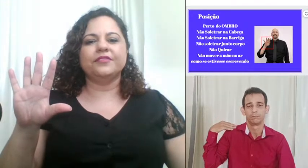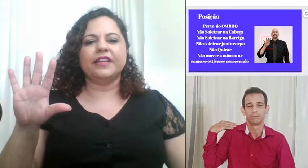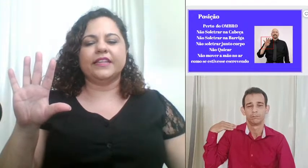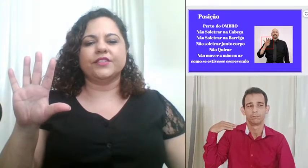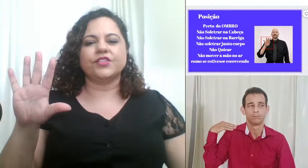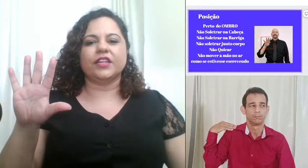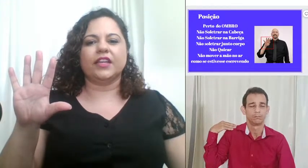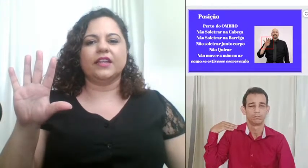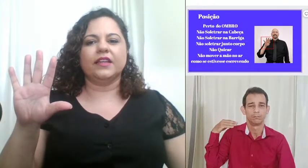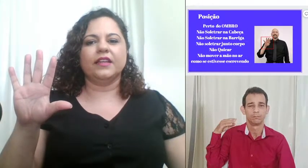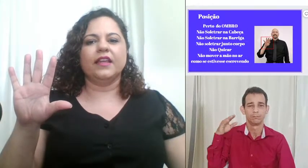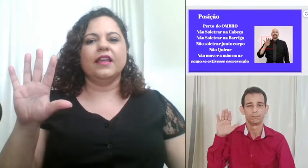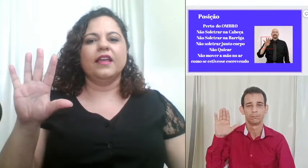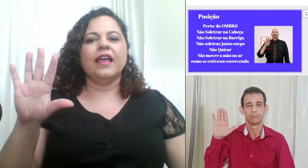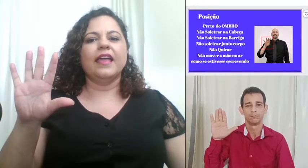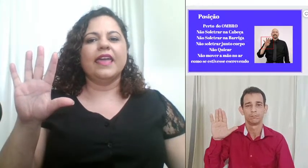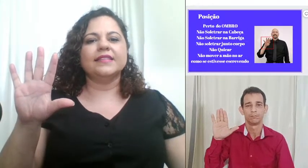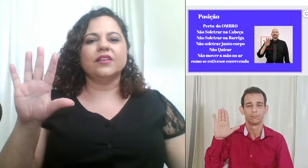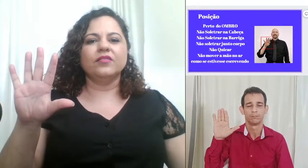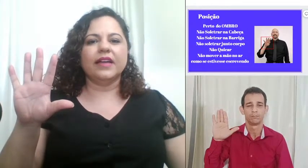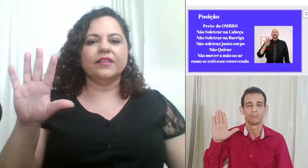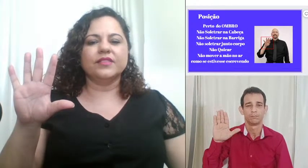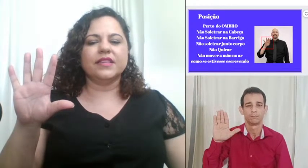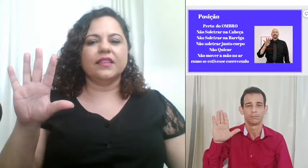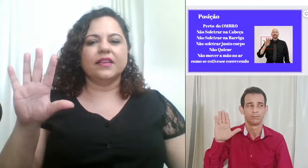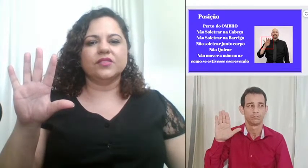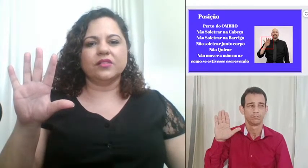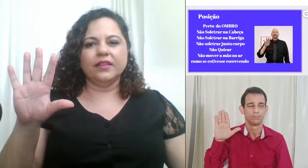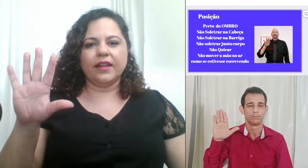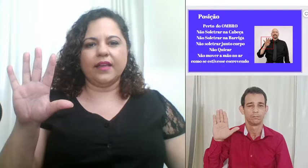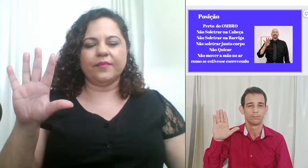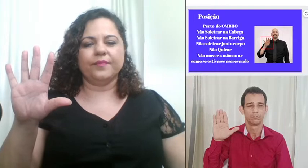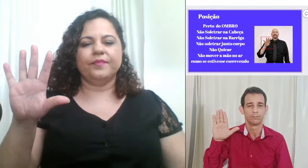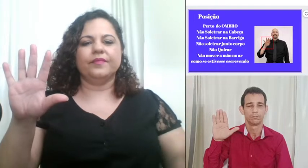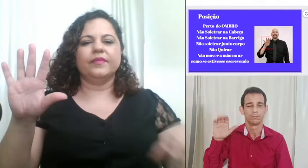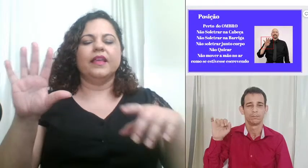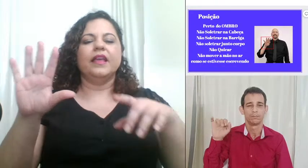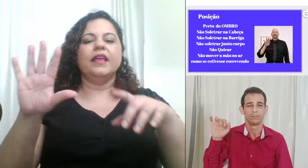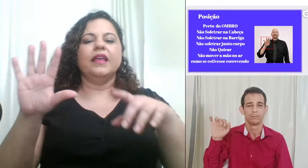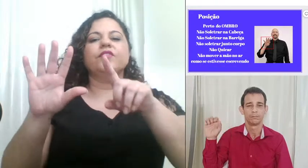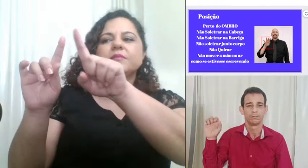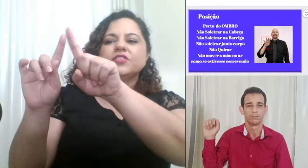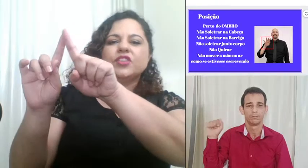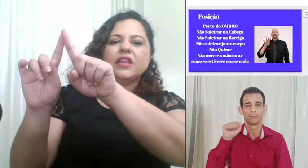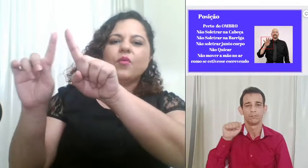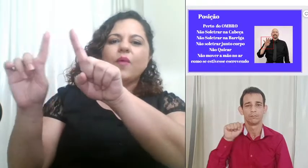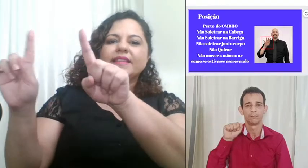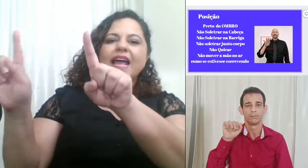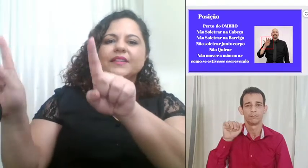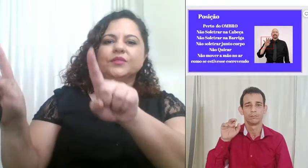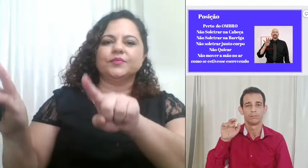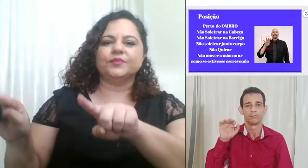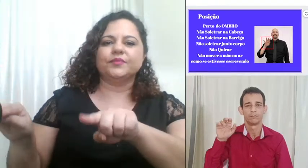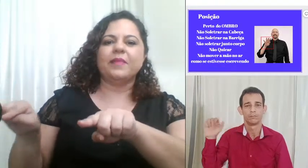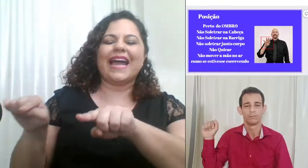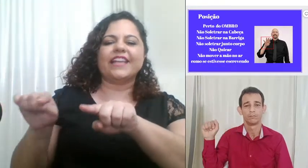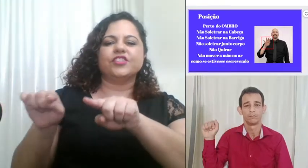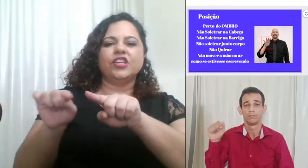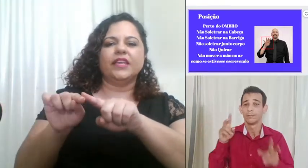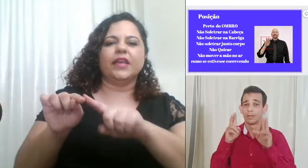frente esse é o lugar que você tem que soletrar então vamos imaginar um quadrado uma caixinha